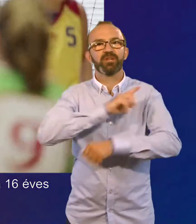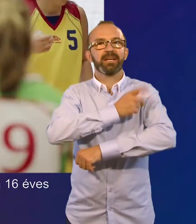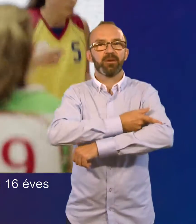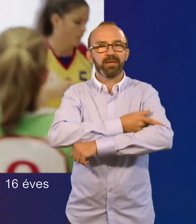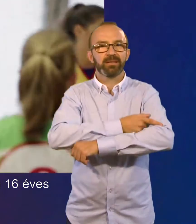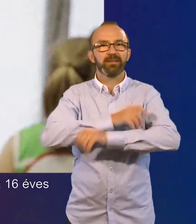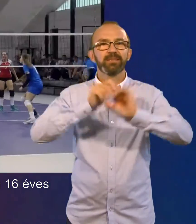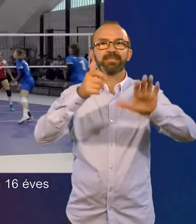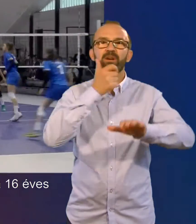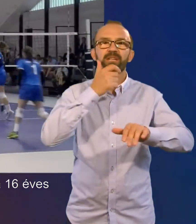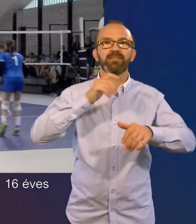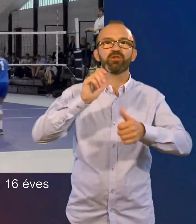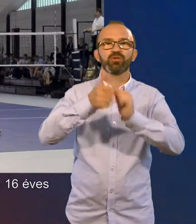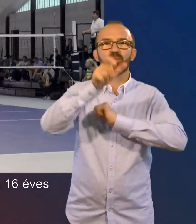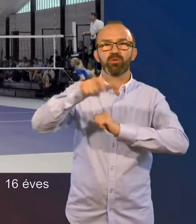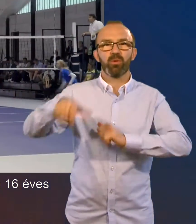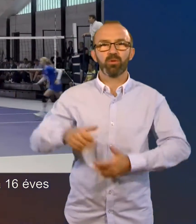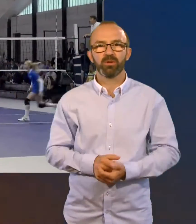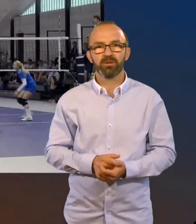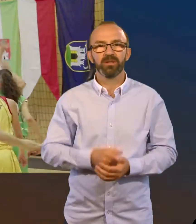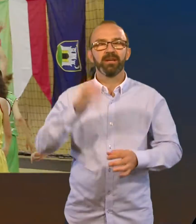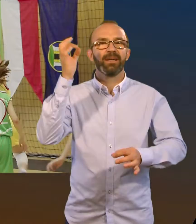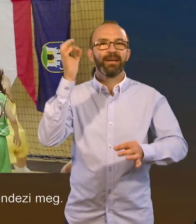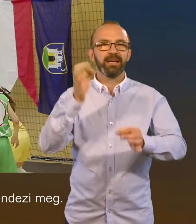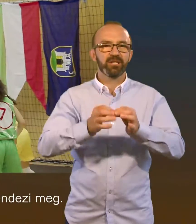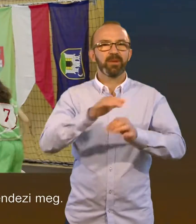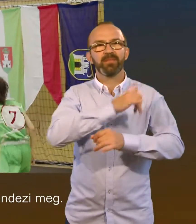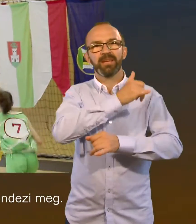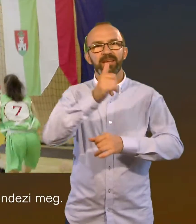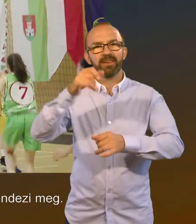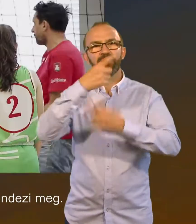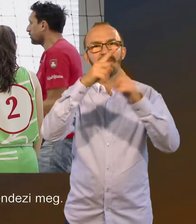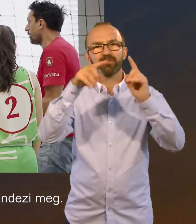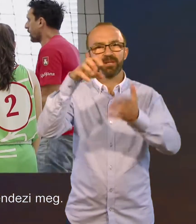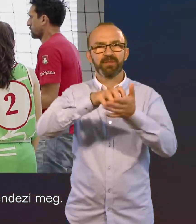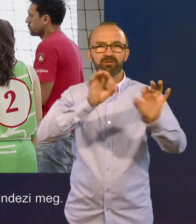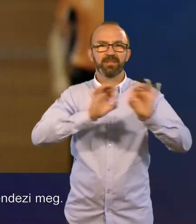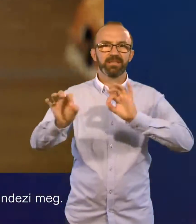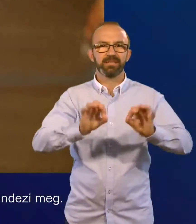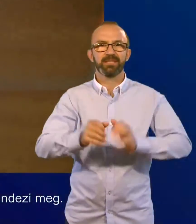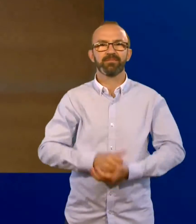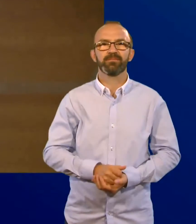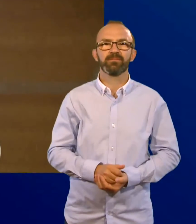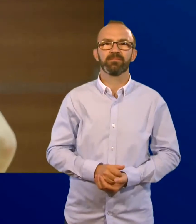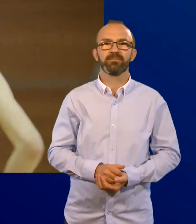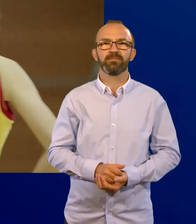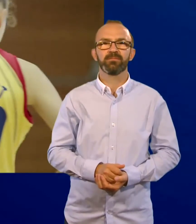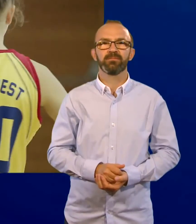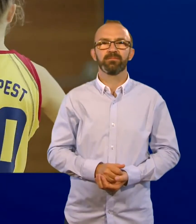tudásukat és erejüket a 16 éves sportolók. Az eseményt minden évben más város rendezi meg.